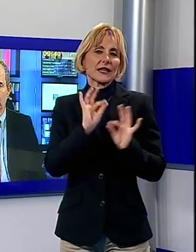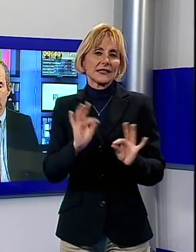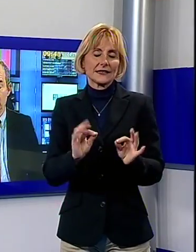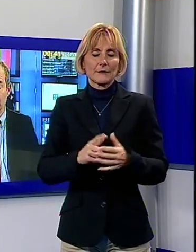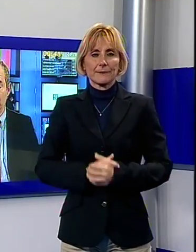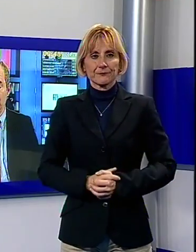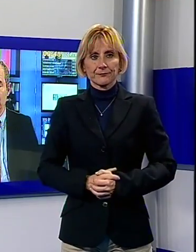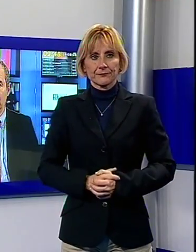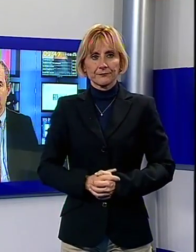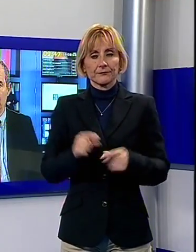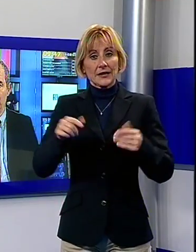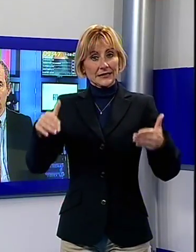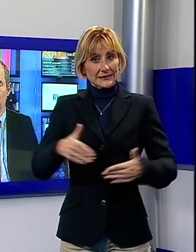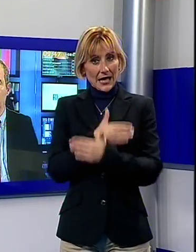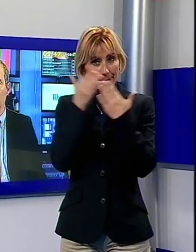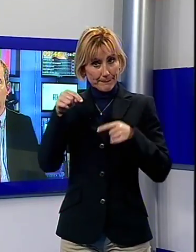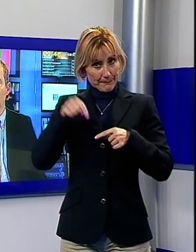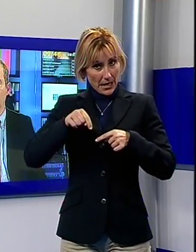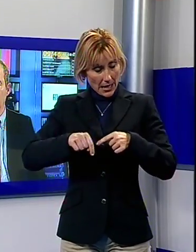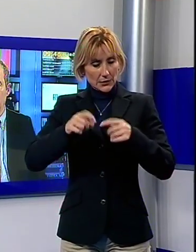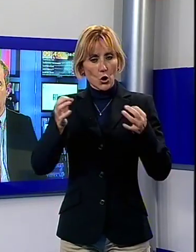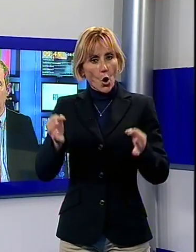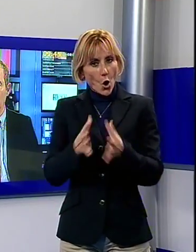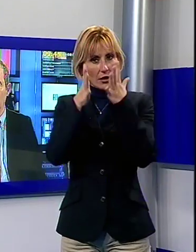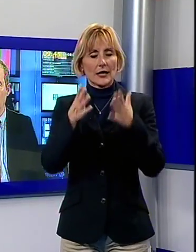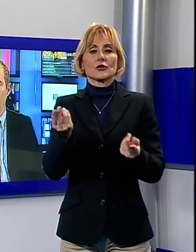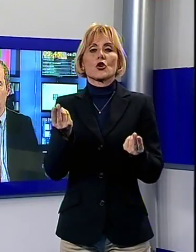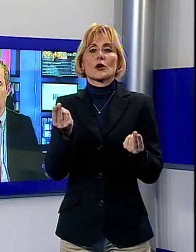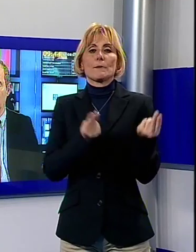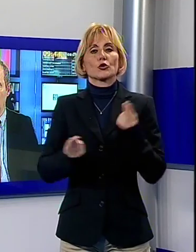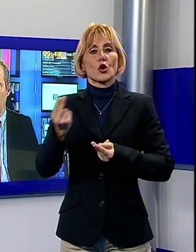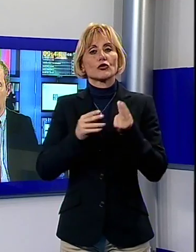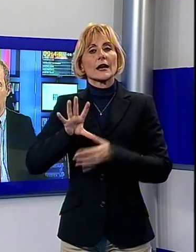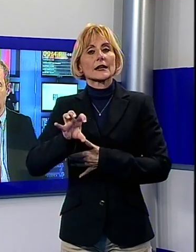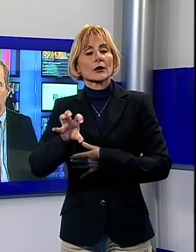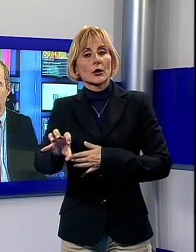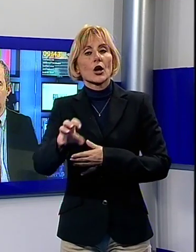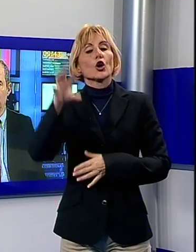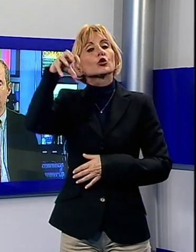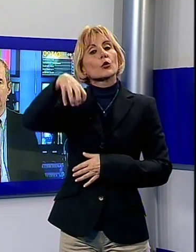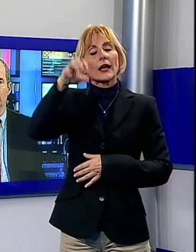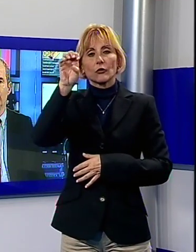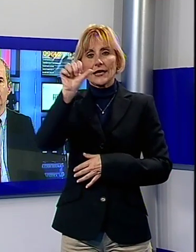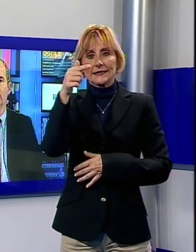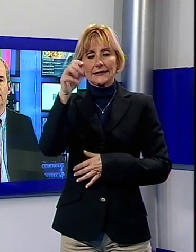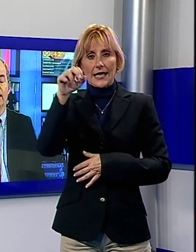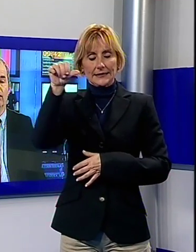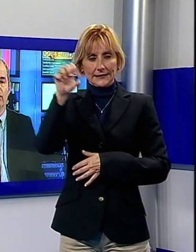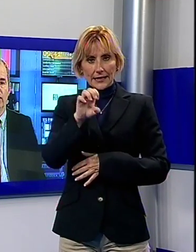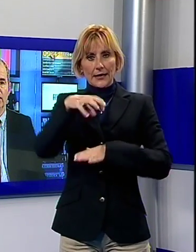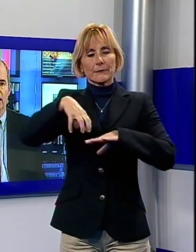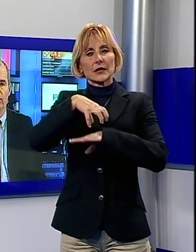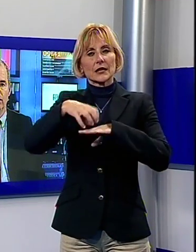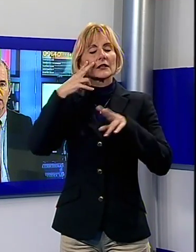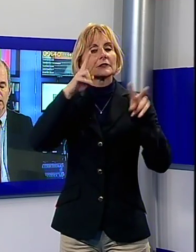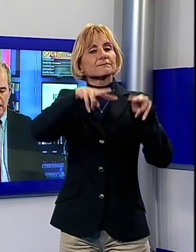E questa mattina, nell'ambito dell'importante progetto di recupero Ducato-Estenze, il ministro Franceschini si è recato in